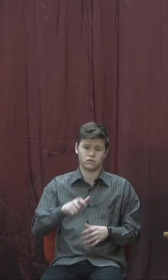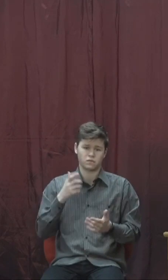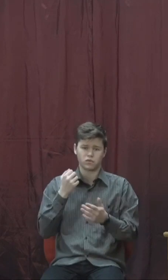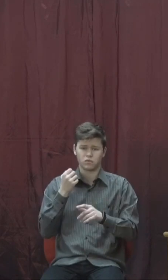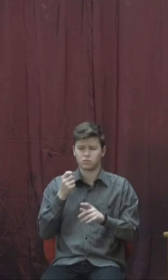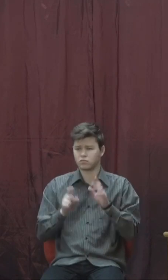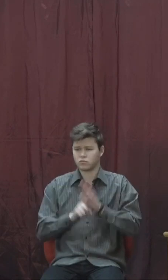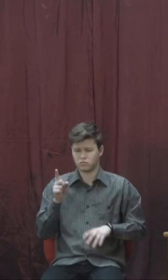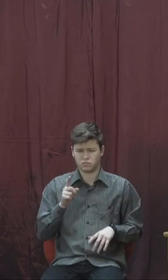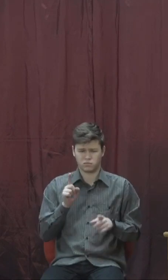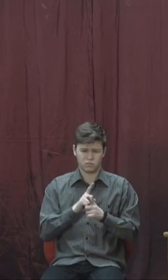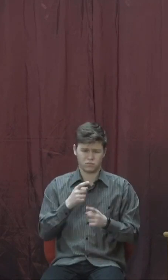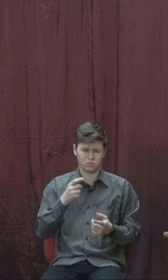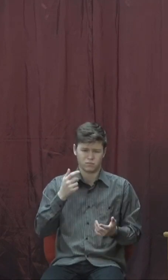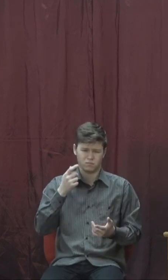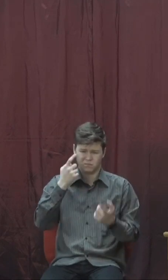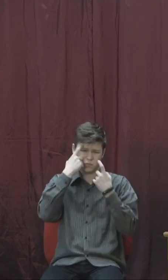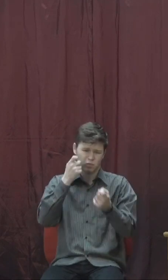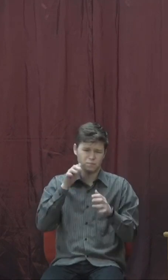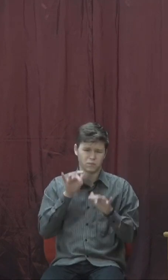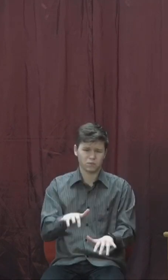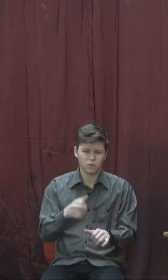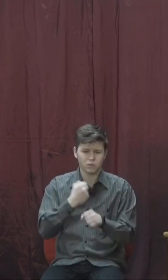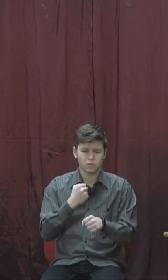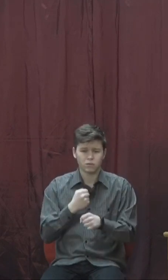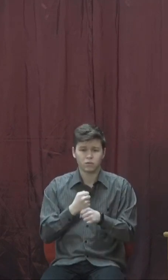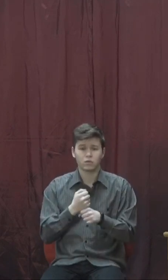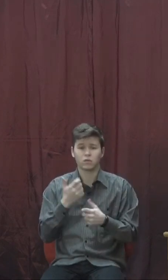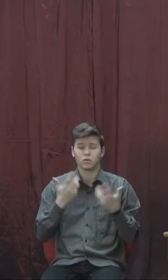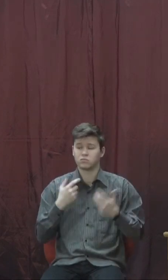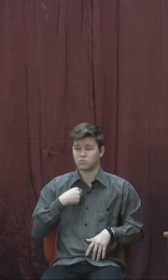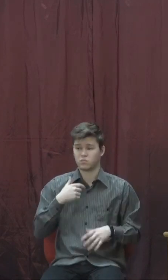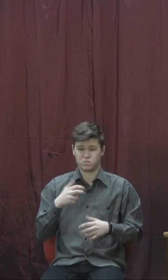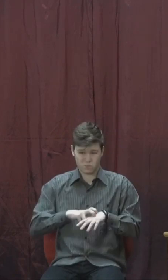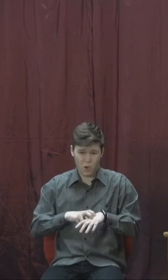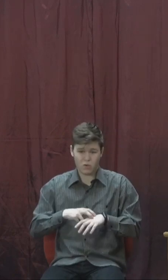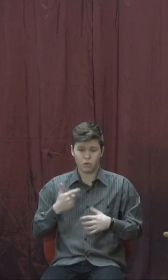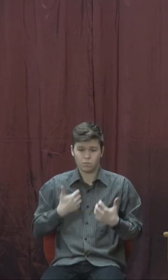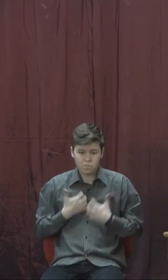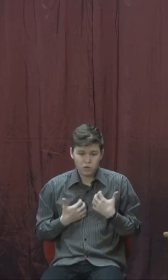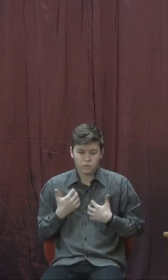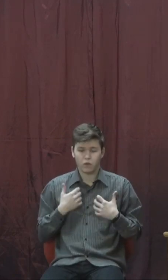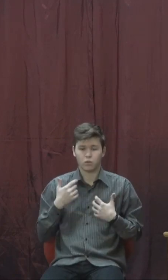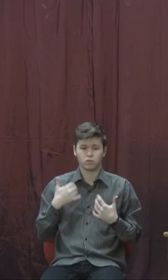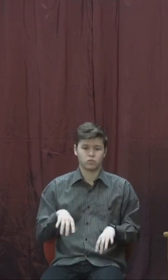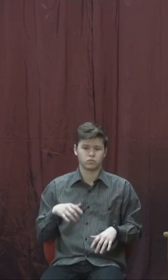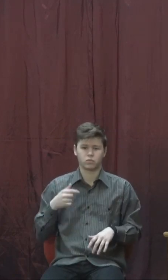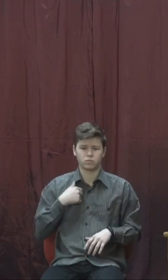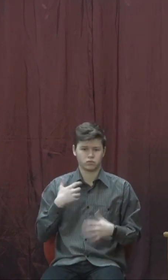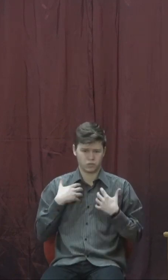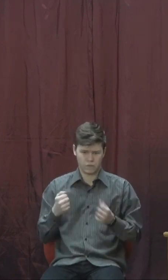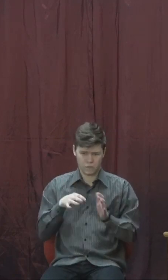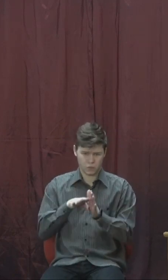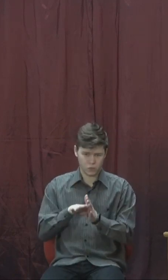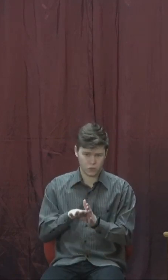Панівка негативно впливає на самопочуття, на здоров'я, на тверезий розсудок, на правильність